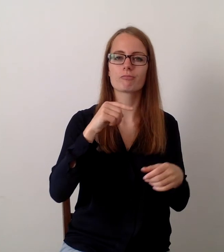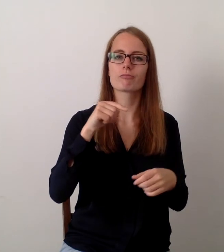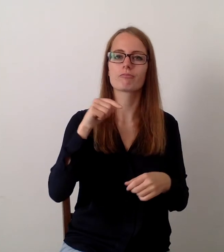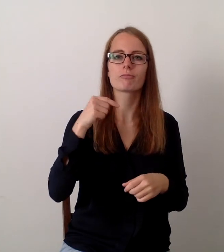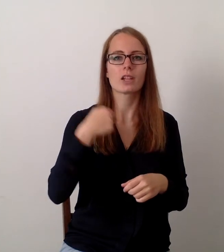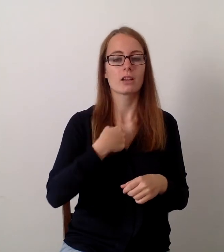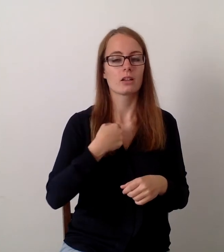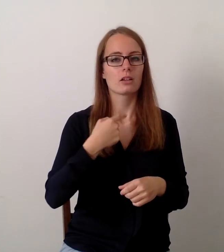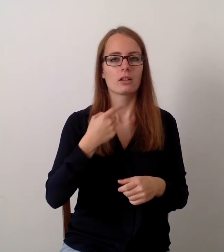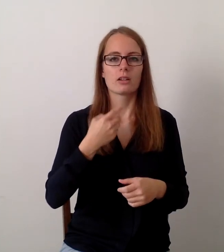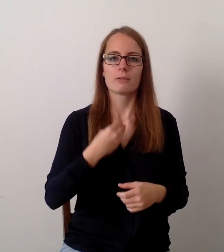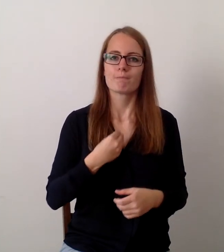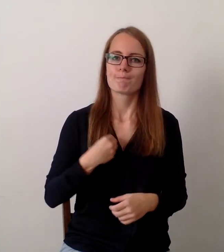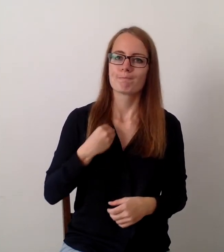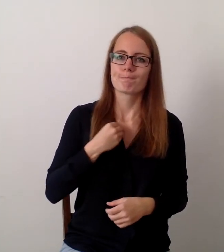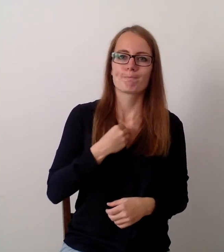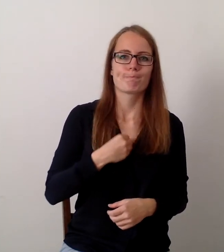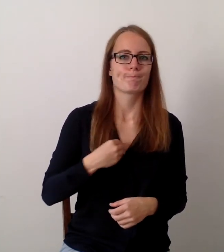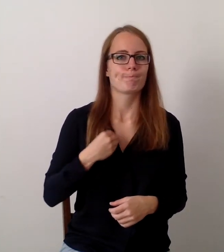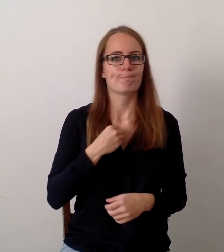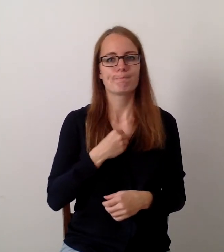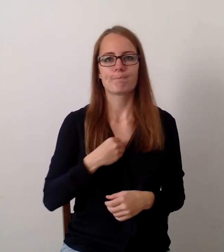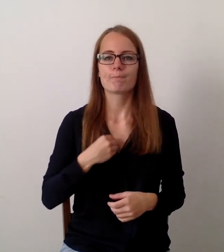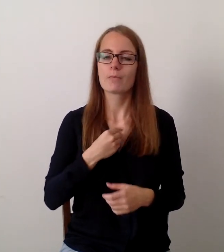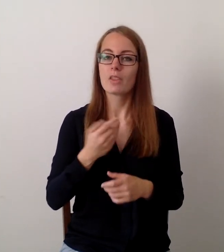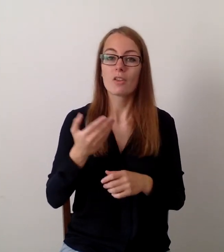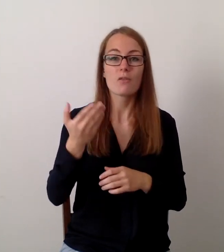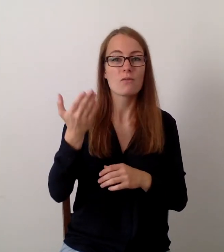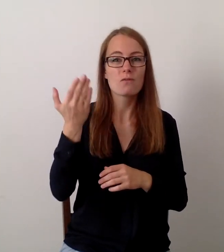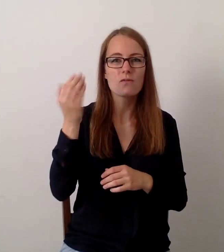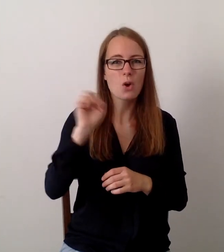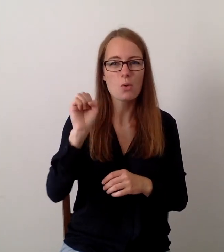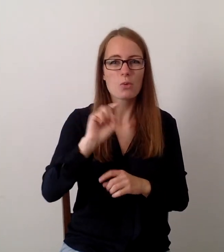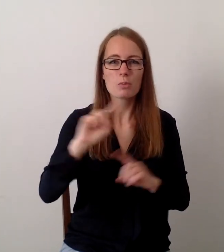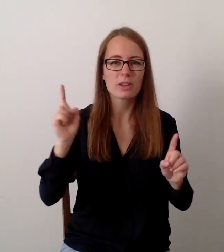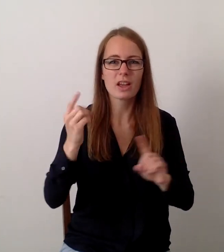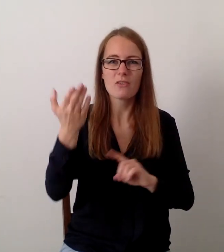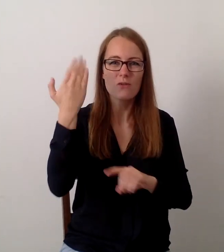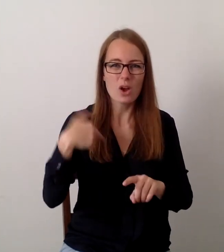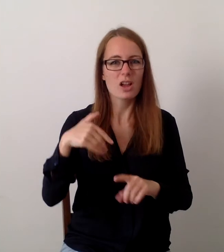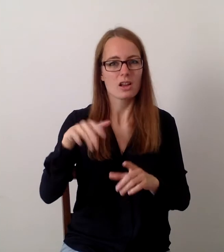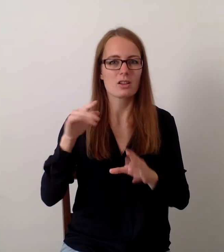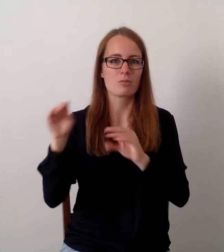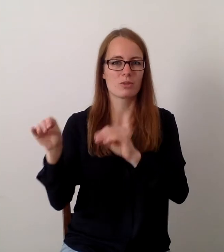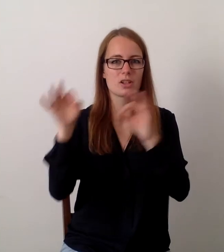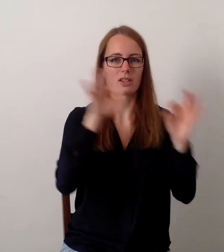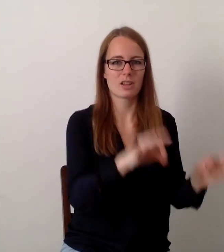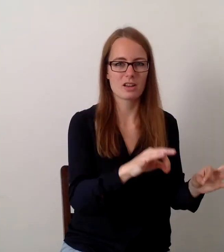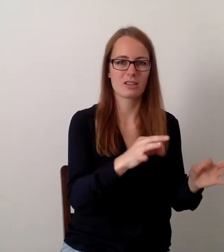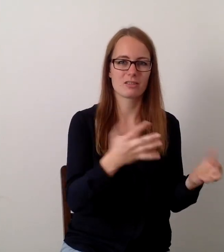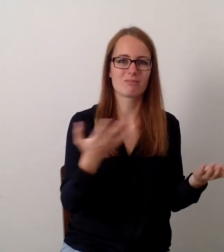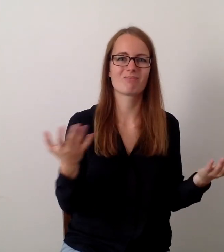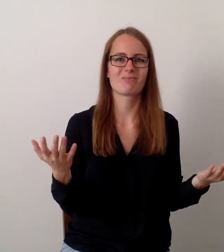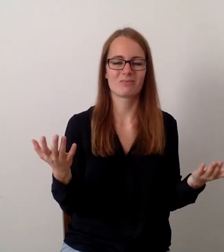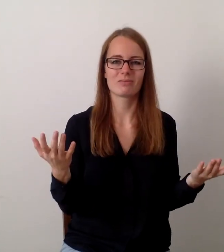Und so langsam habe ich mich angefangen zu schämen für die Tatsache, dass ich niemals so eine